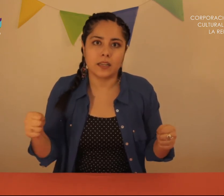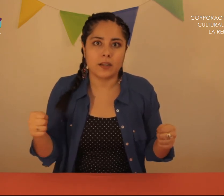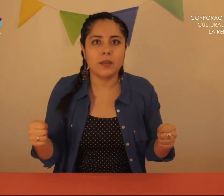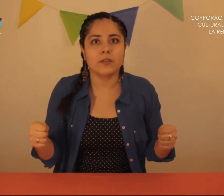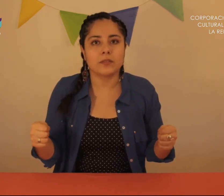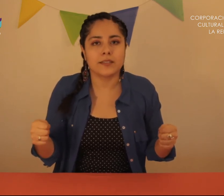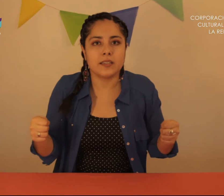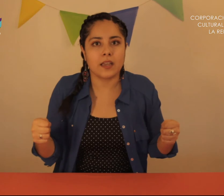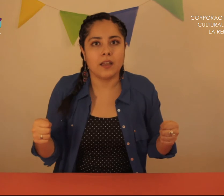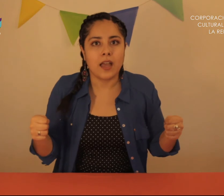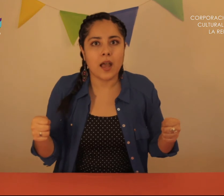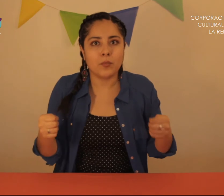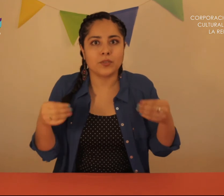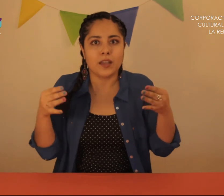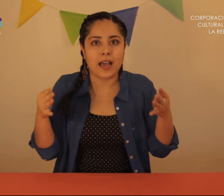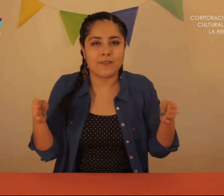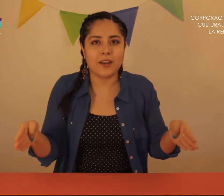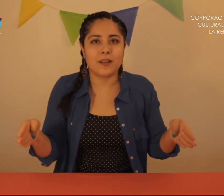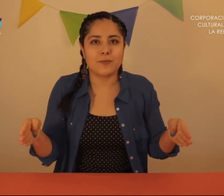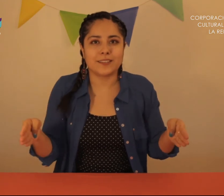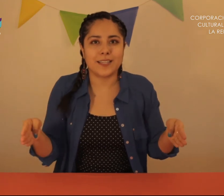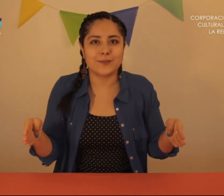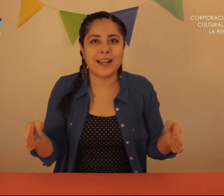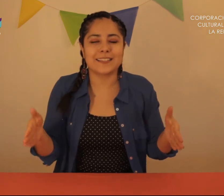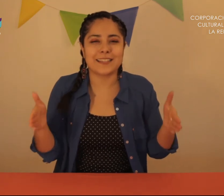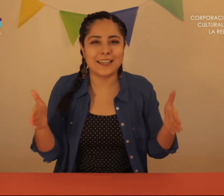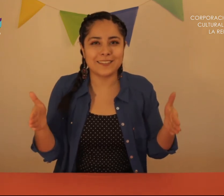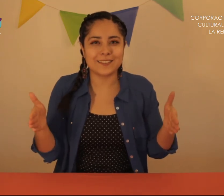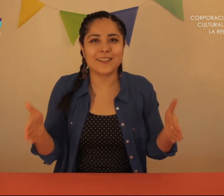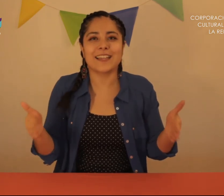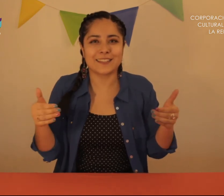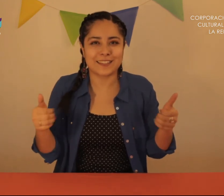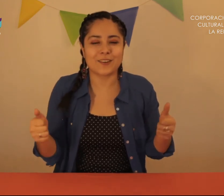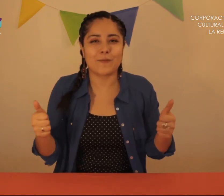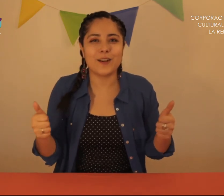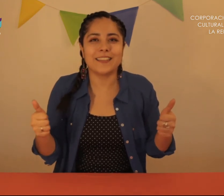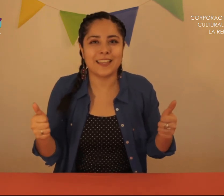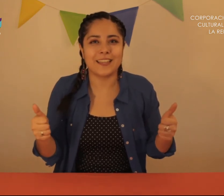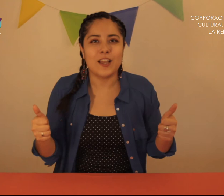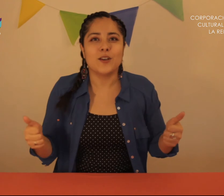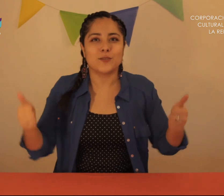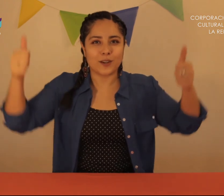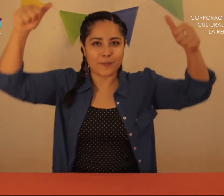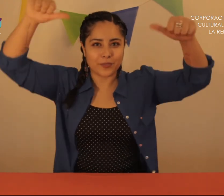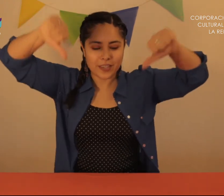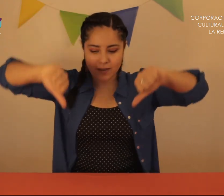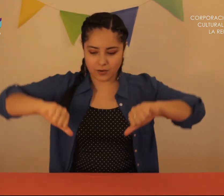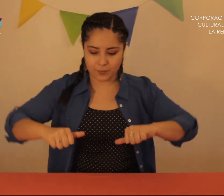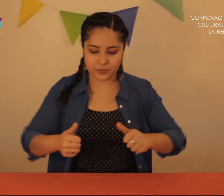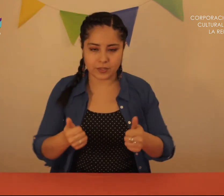ir ver a Pedro Así que Ambos Abrieron la puerta de su casa Salieron de su casa Cerraron la puerta Y Subieron la montaña Bajaron la montaña